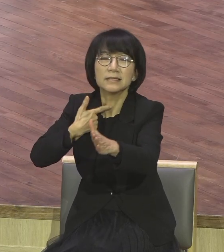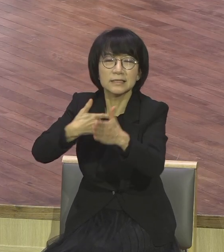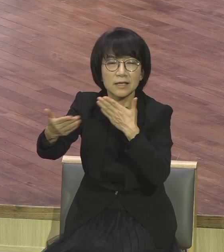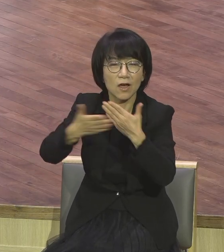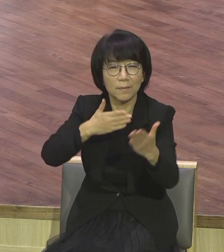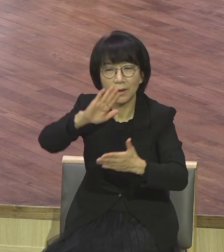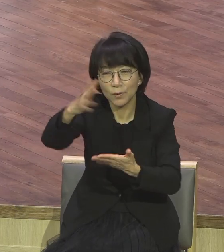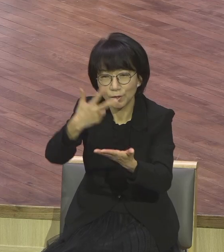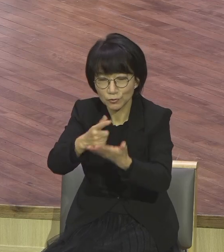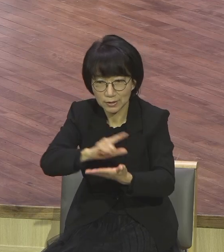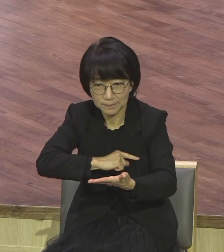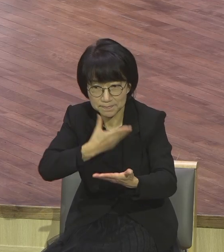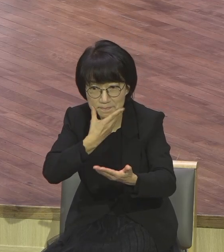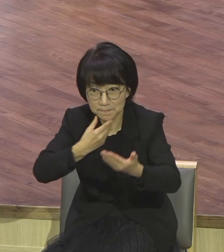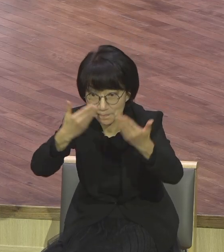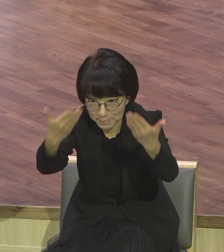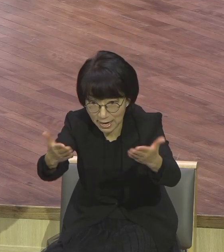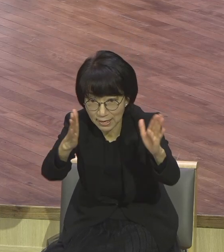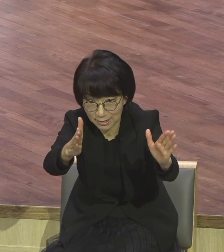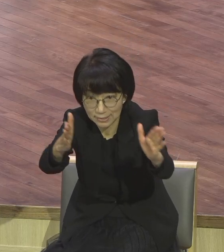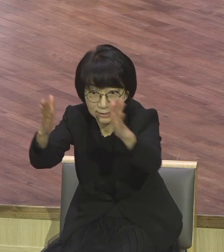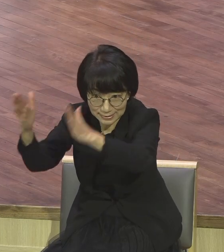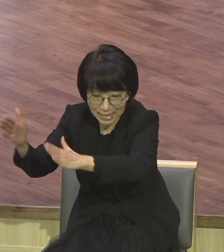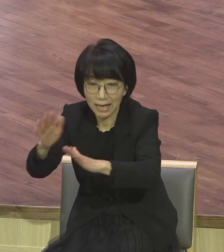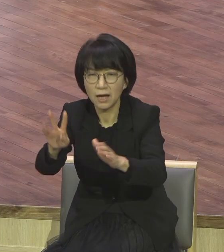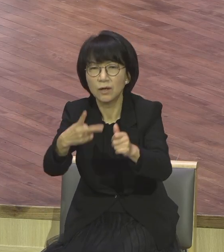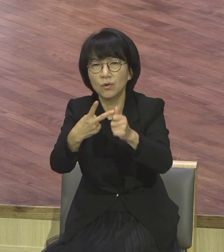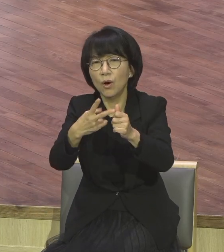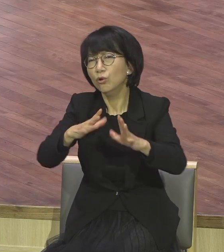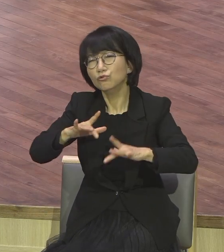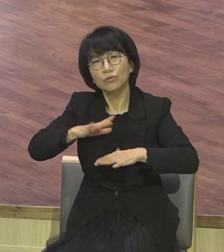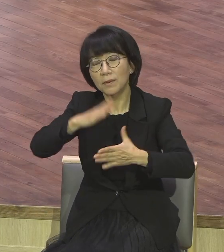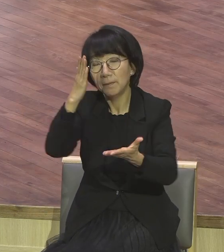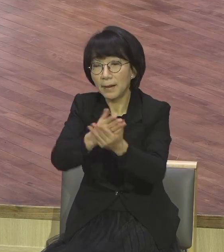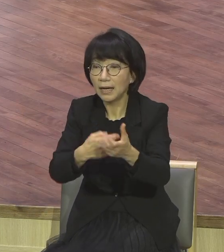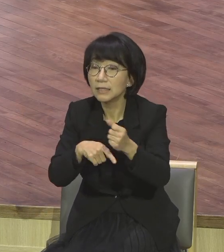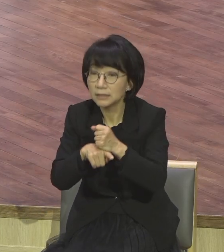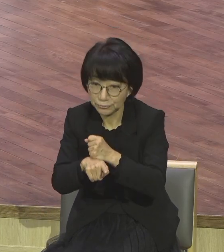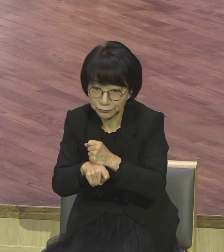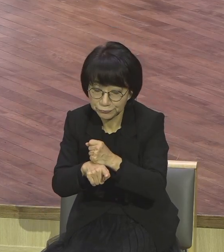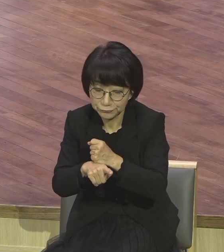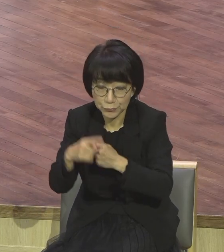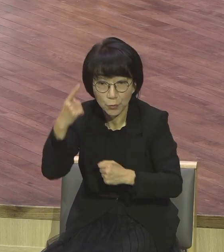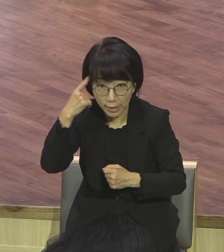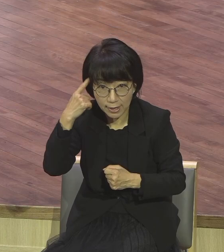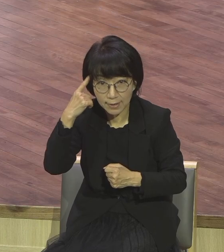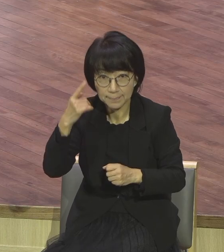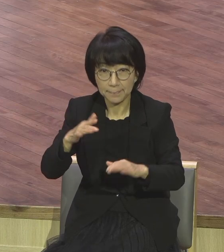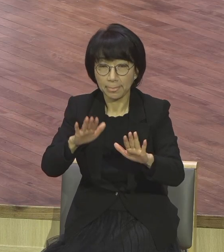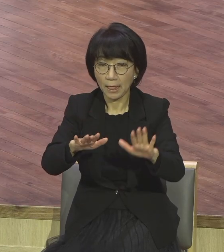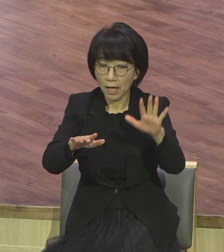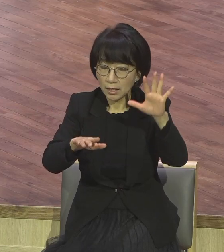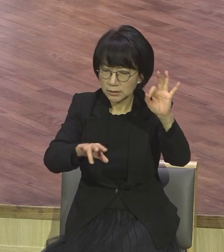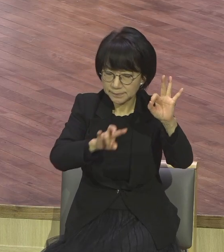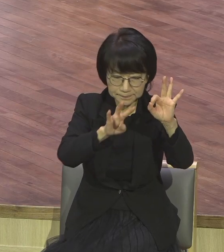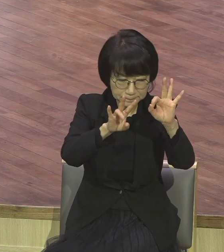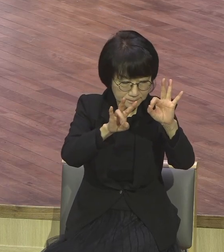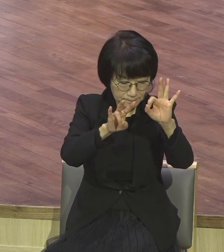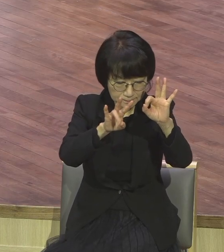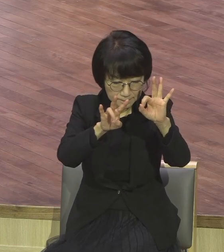두 번째로 두려워하지 말아야 할 이유입니다 예수님께서는 본문 24절부터 다양한 현장